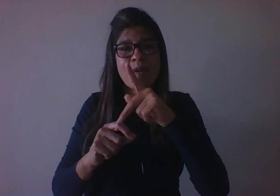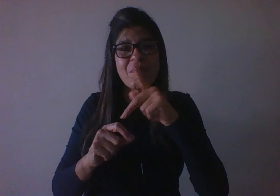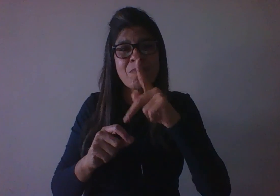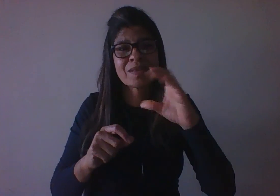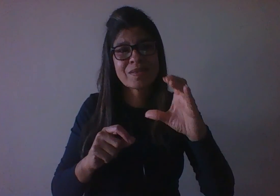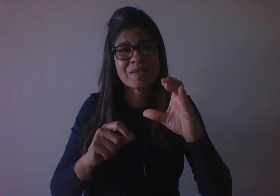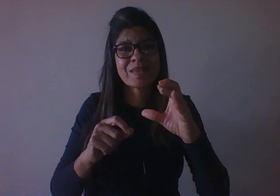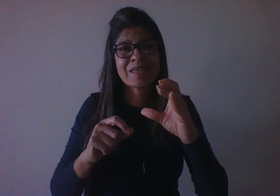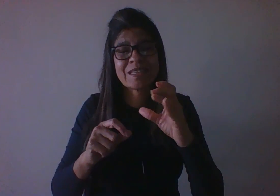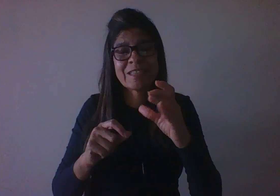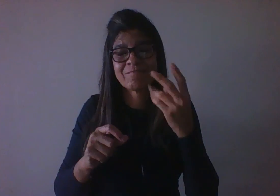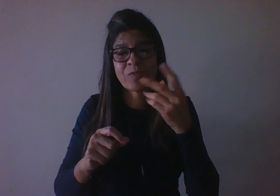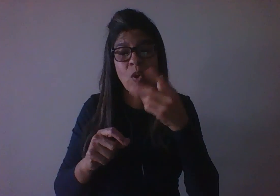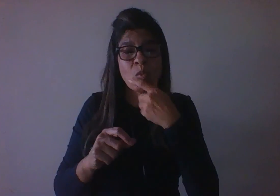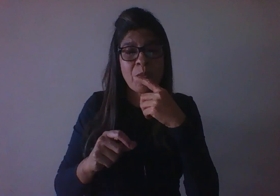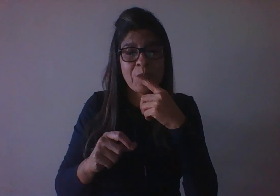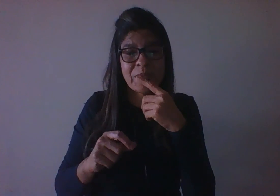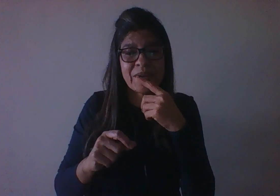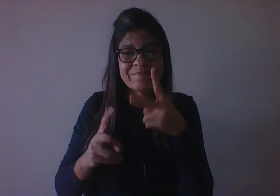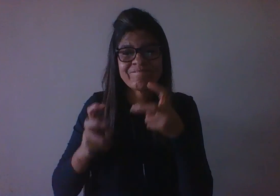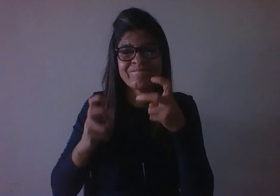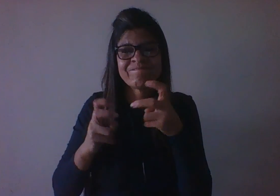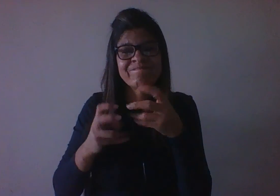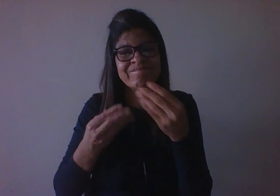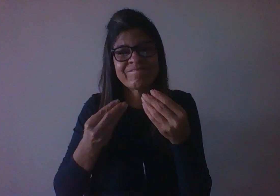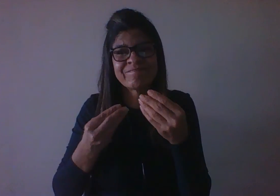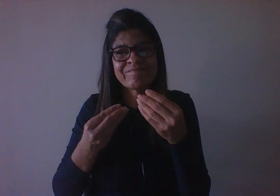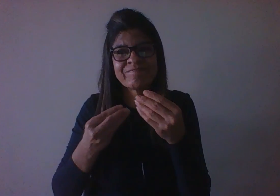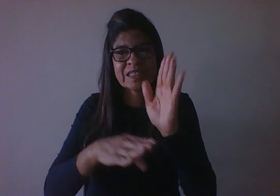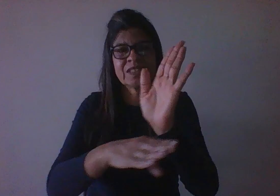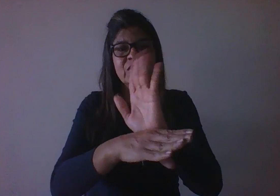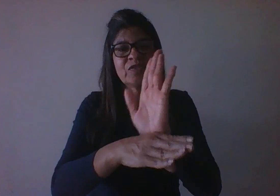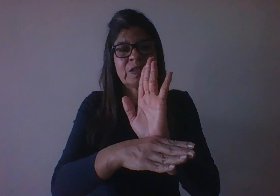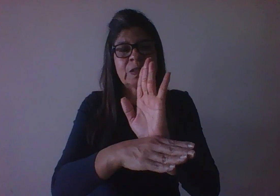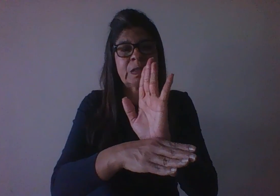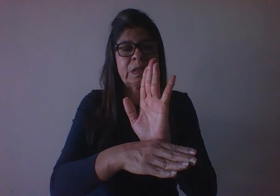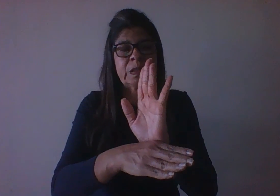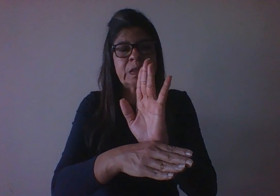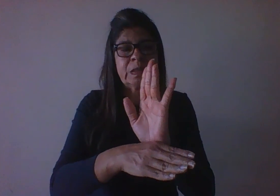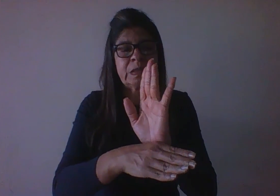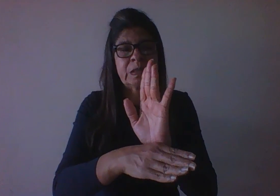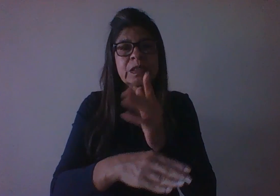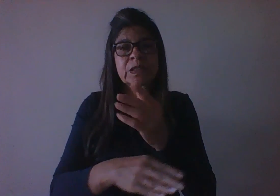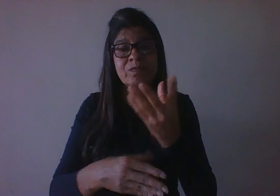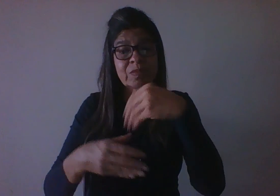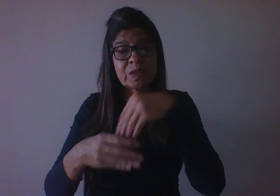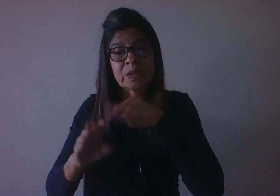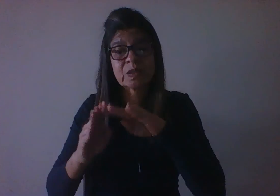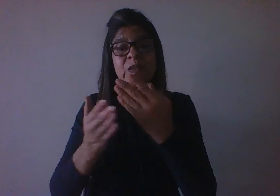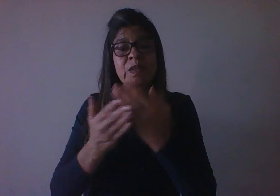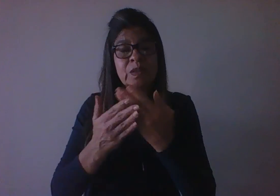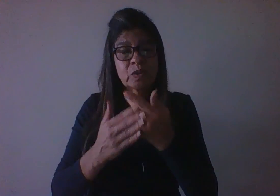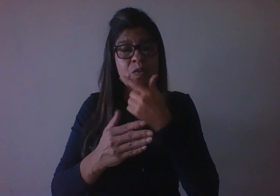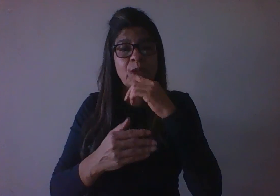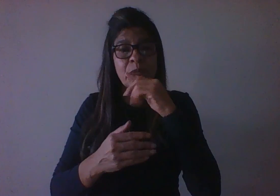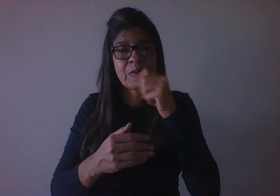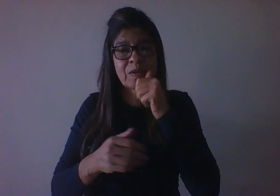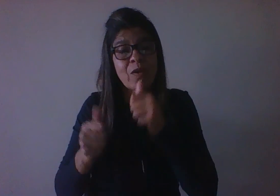Os pais não operam em termos de um videozinho que um blogger colocou na internet e o acesso é restrito.